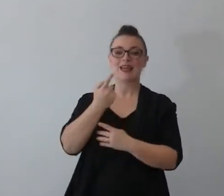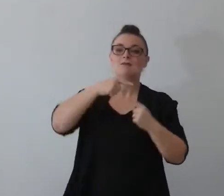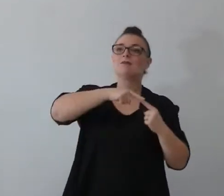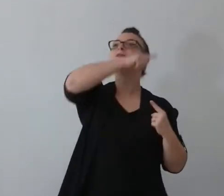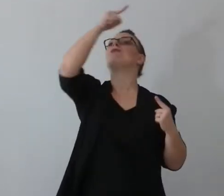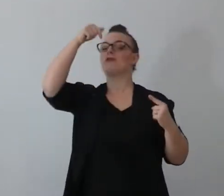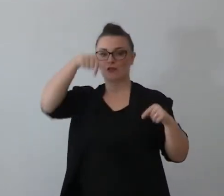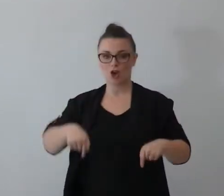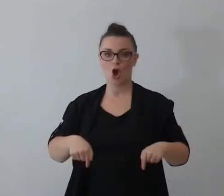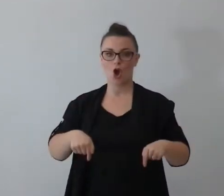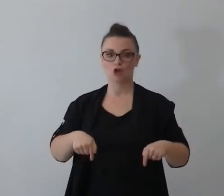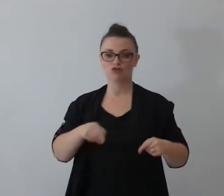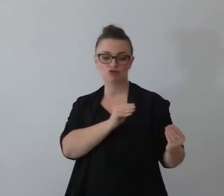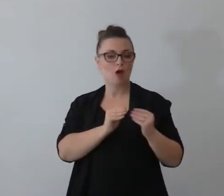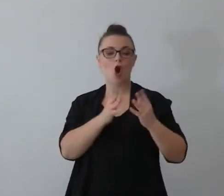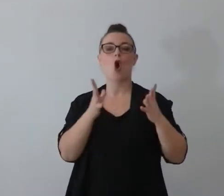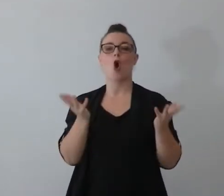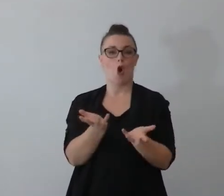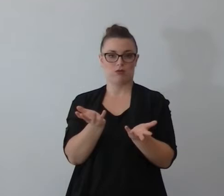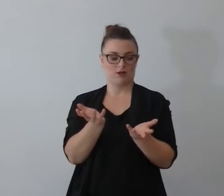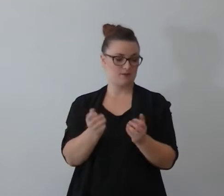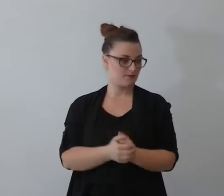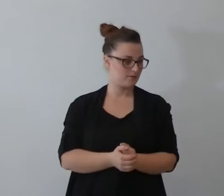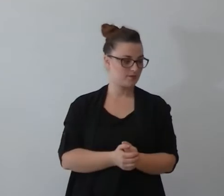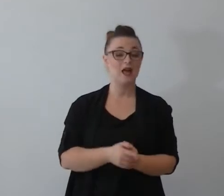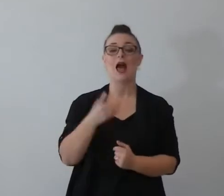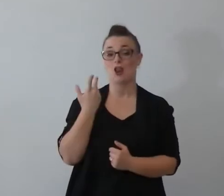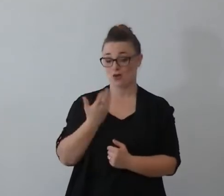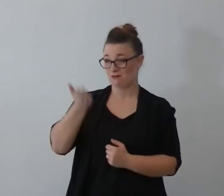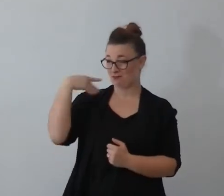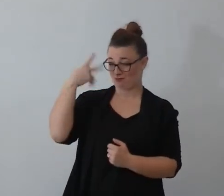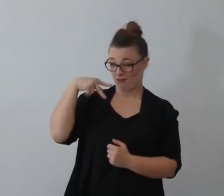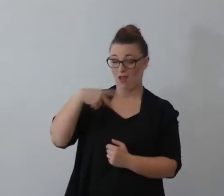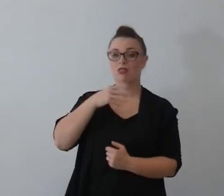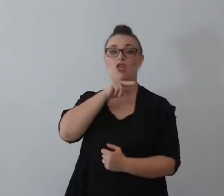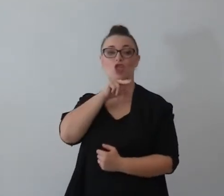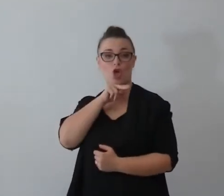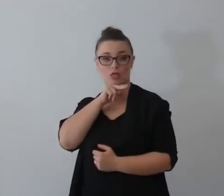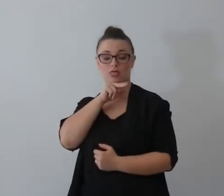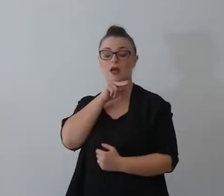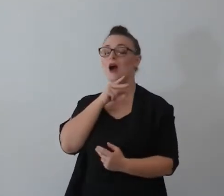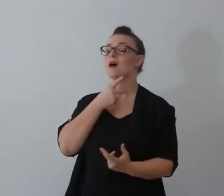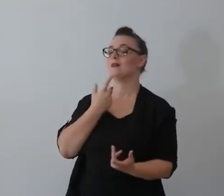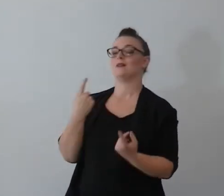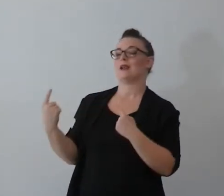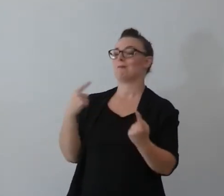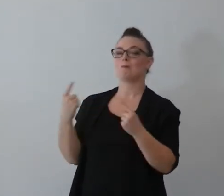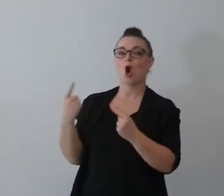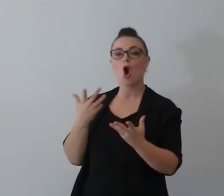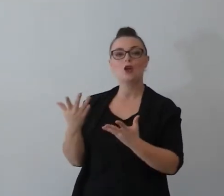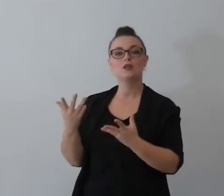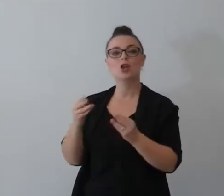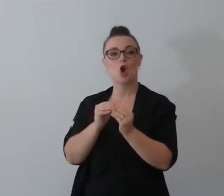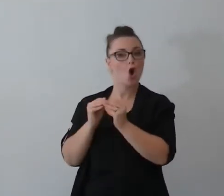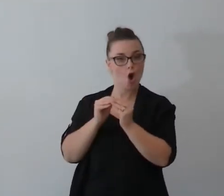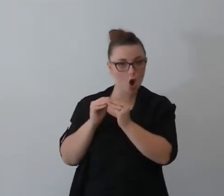nel 1800, all'epoca di mia nonna, i rapporti venivano stabiliti all'interno tra famiglie le famiglie si conoscevano,